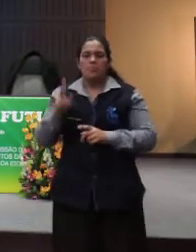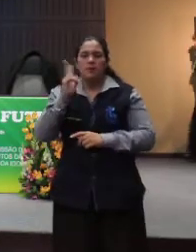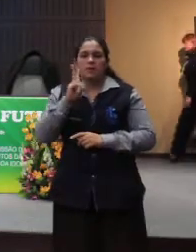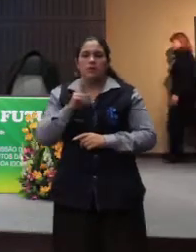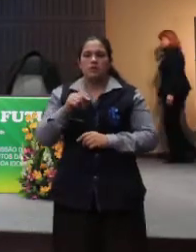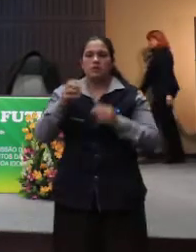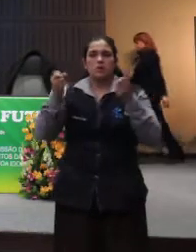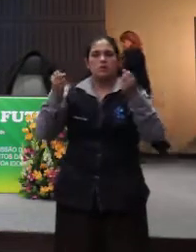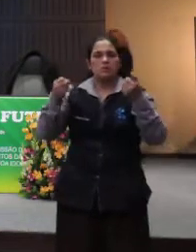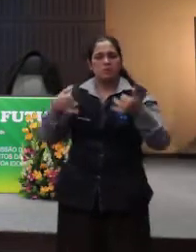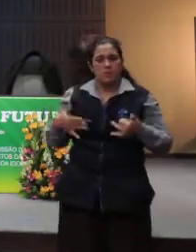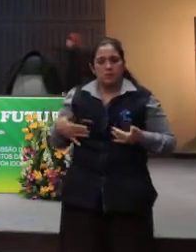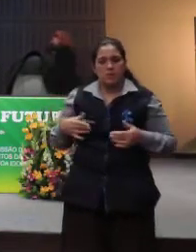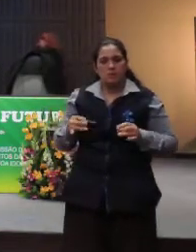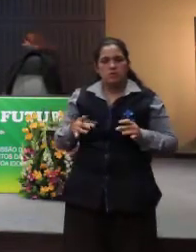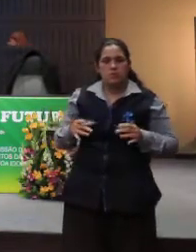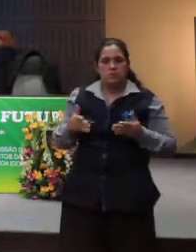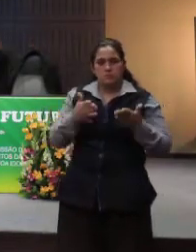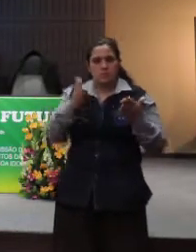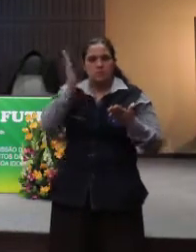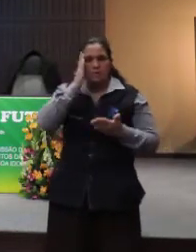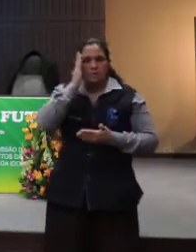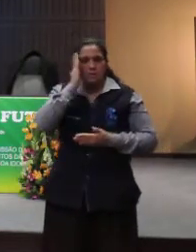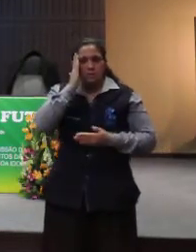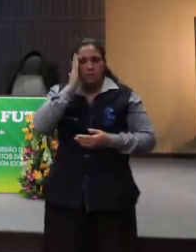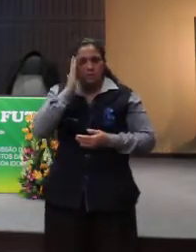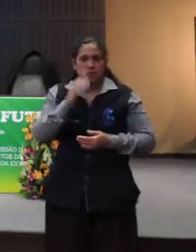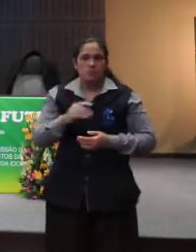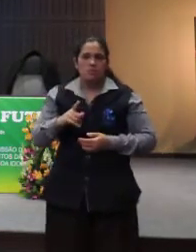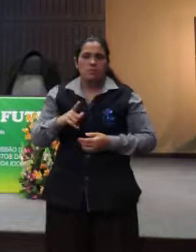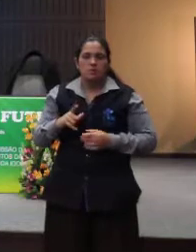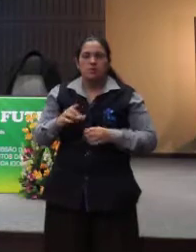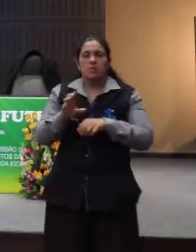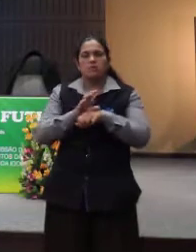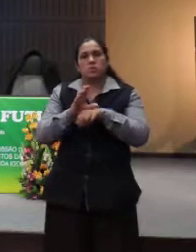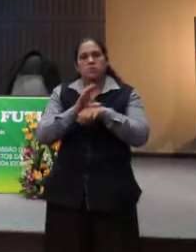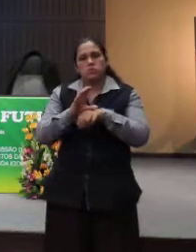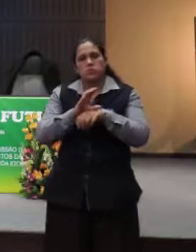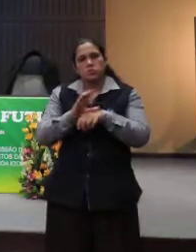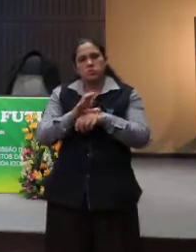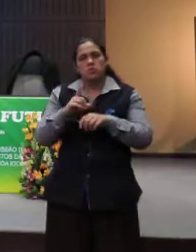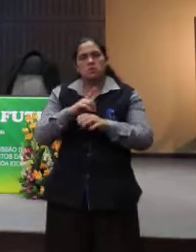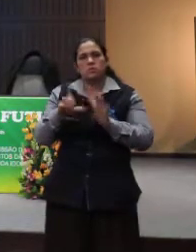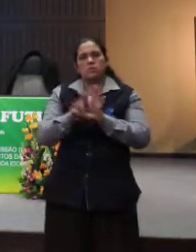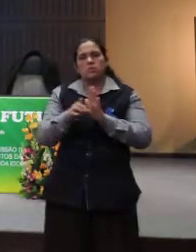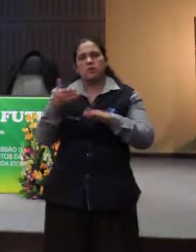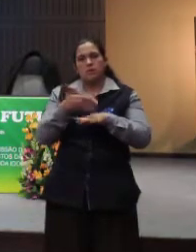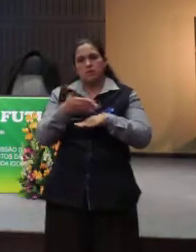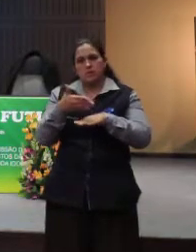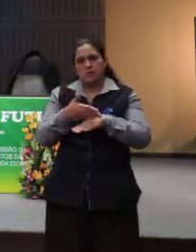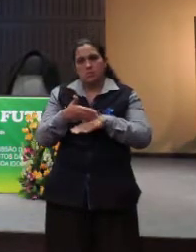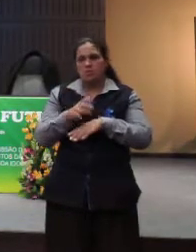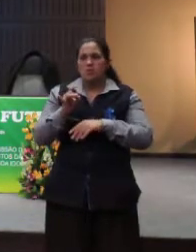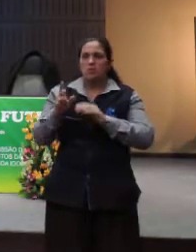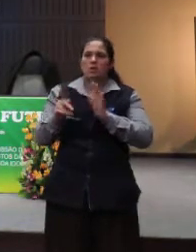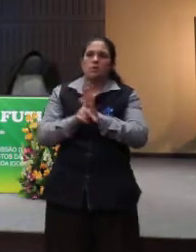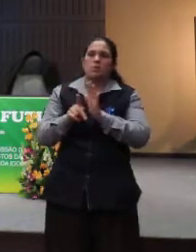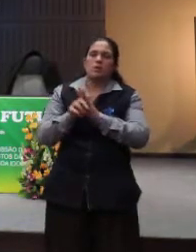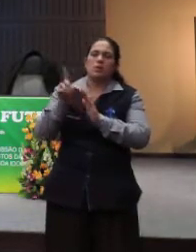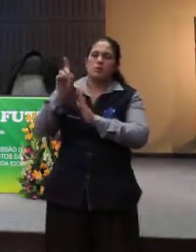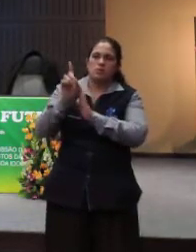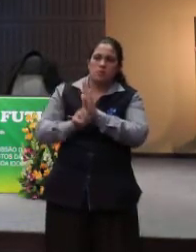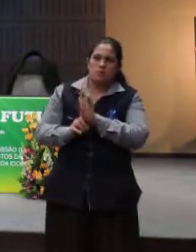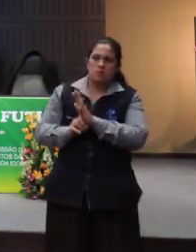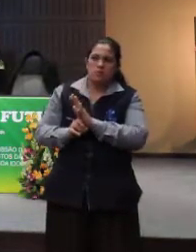específica, só para os foneguem cá, só para que vocês saibam. A gente tem a Constituição, a gente tem uma lei de acessibilidade, que não vale só para as pessoas com